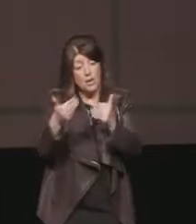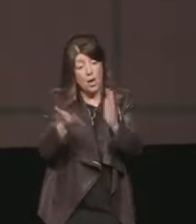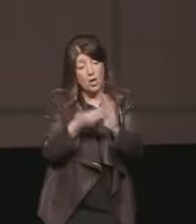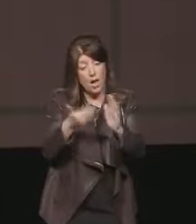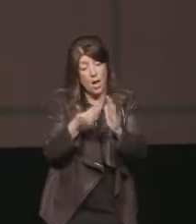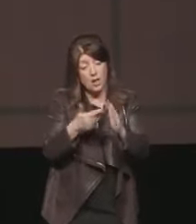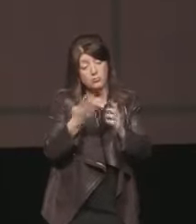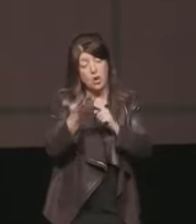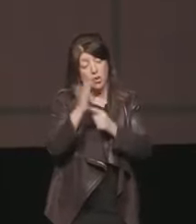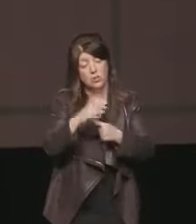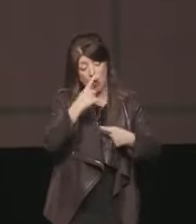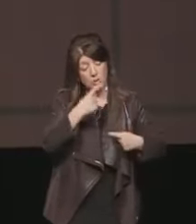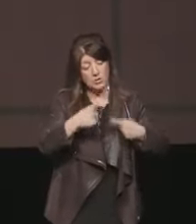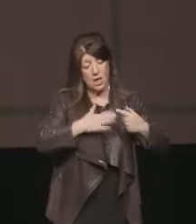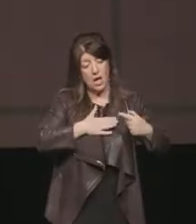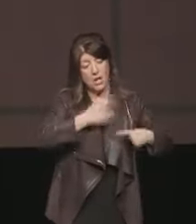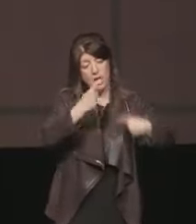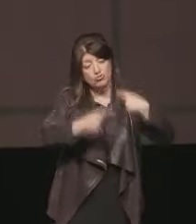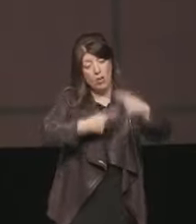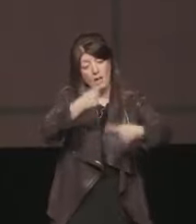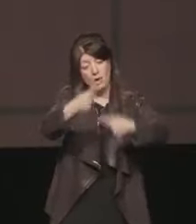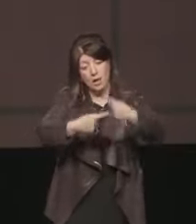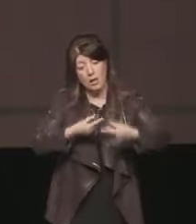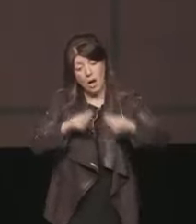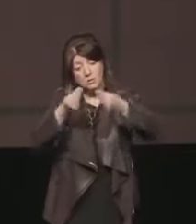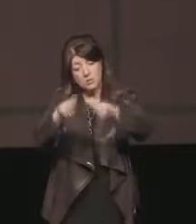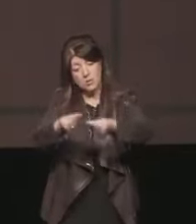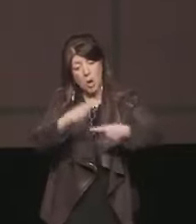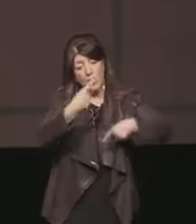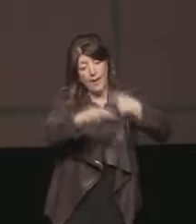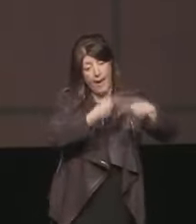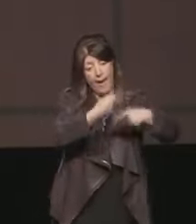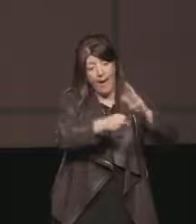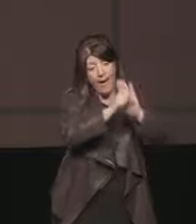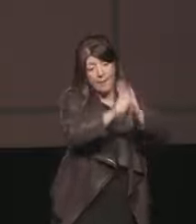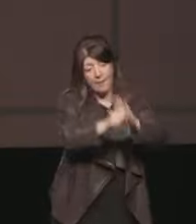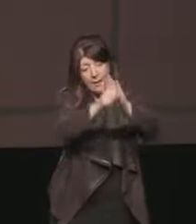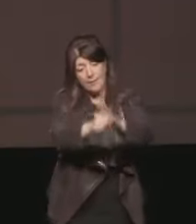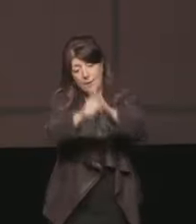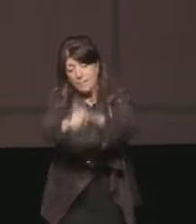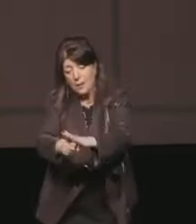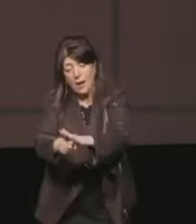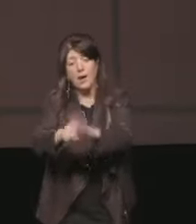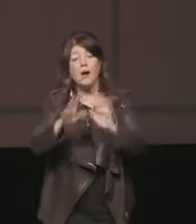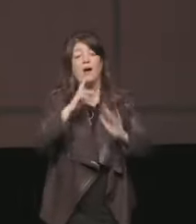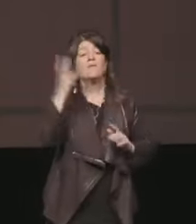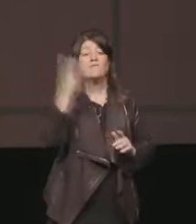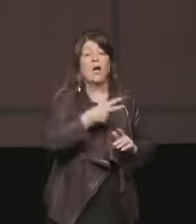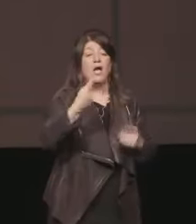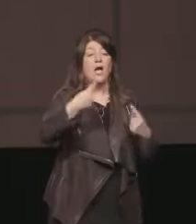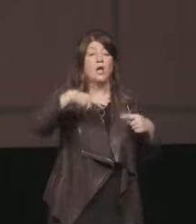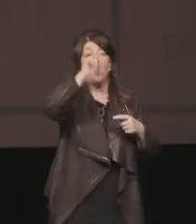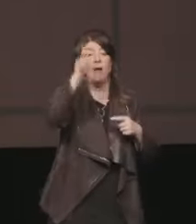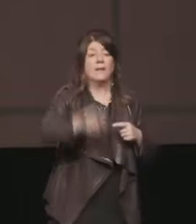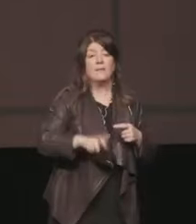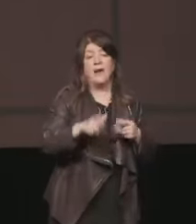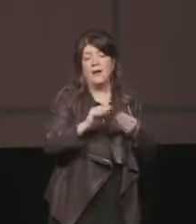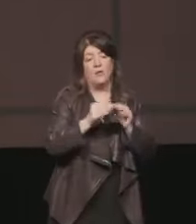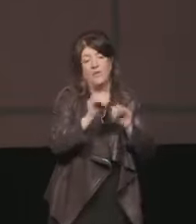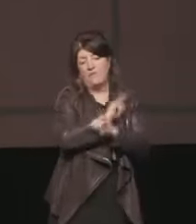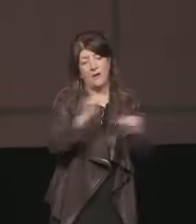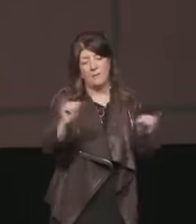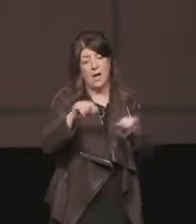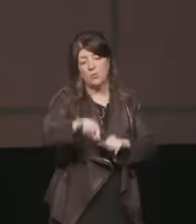generazioni questo accade perché noi al bookstock facciamo una cosa che di solito non si fa in Italia si fa pochissimo perché in Italia il passaggio del